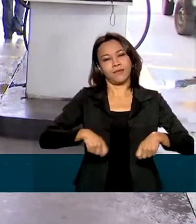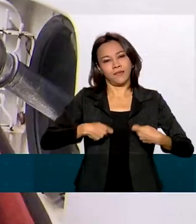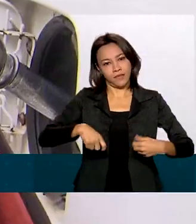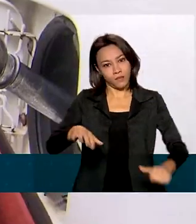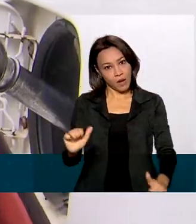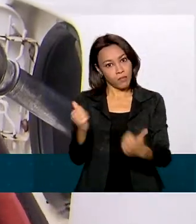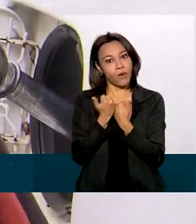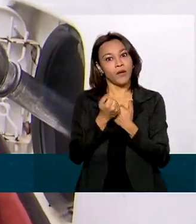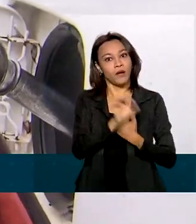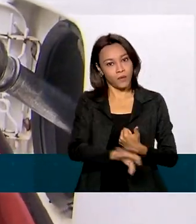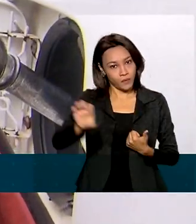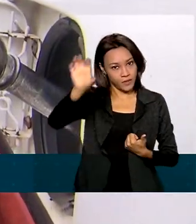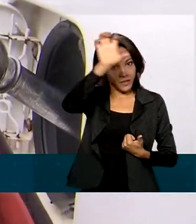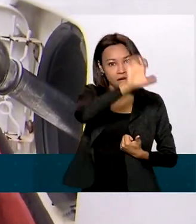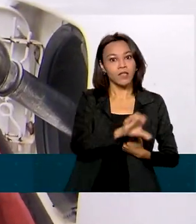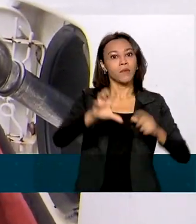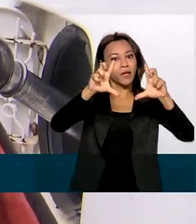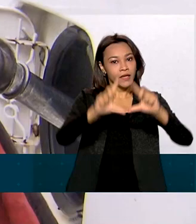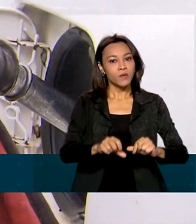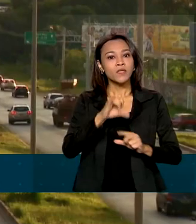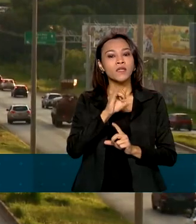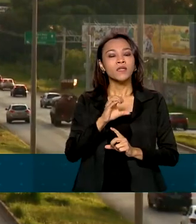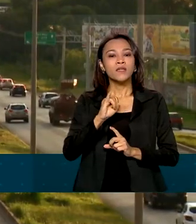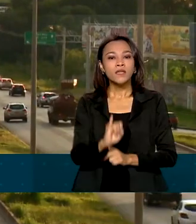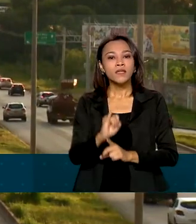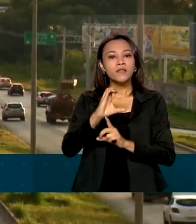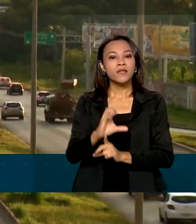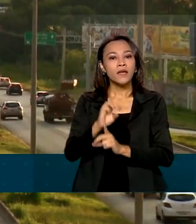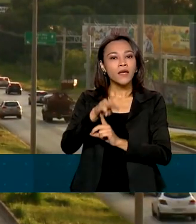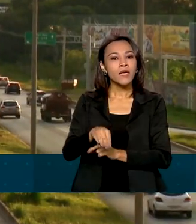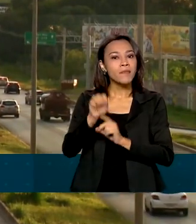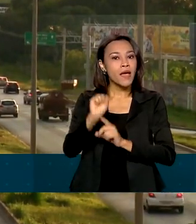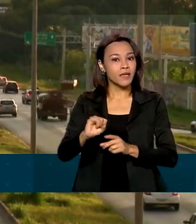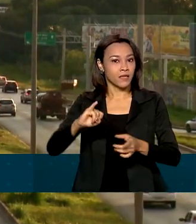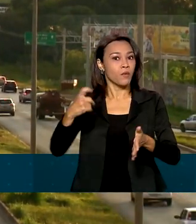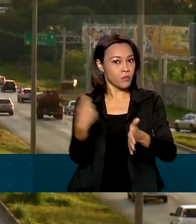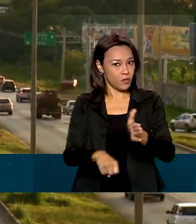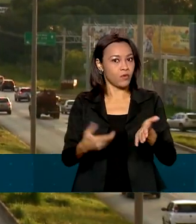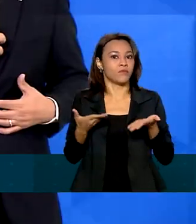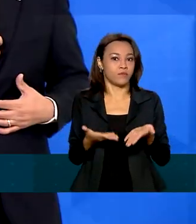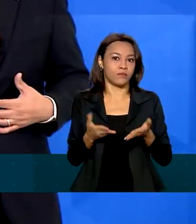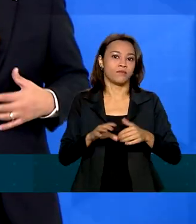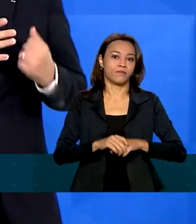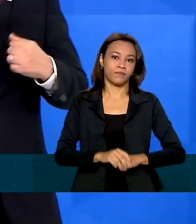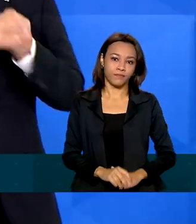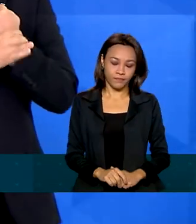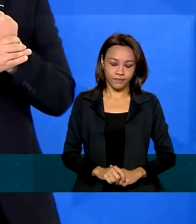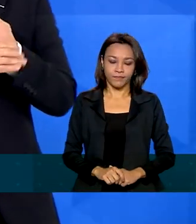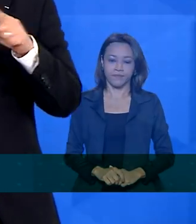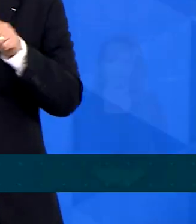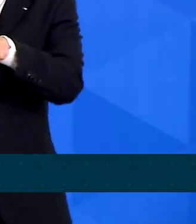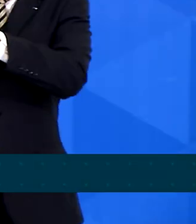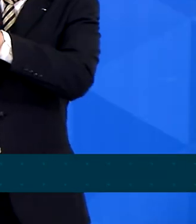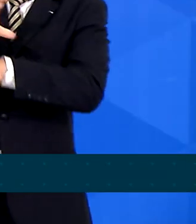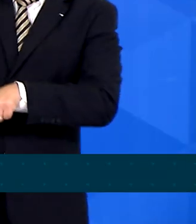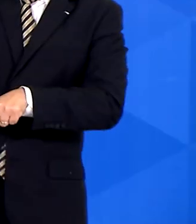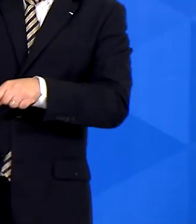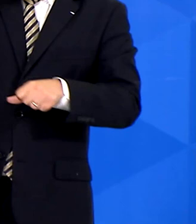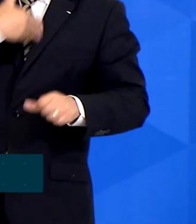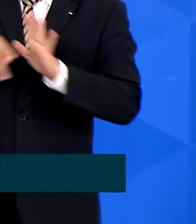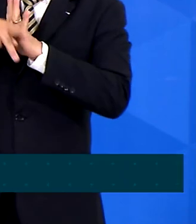dos estados na redução do ICMS que incidem sobre esses produtos. O tributo estadual